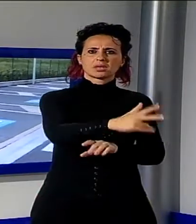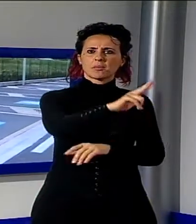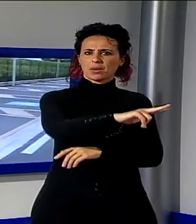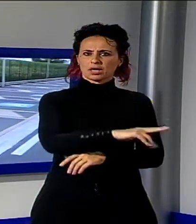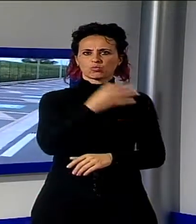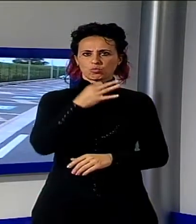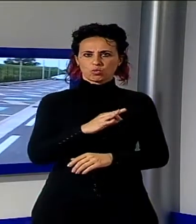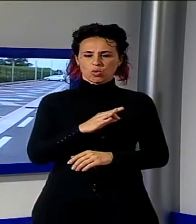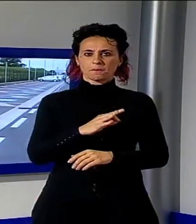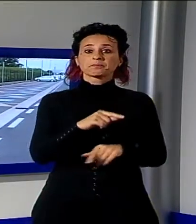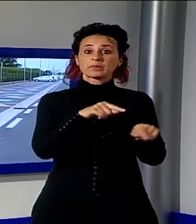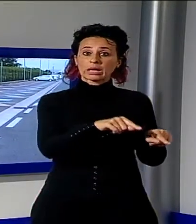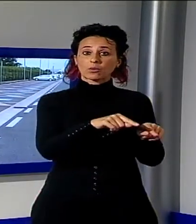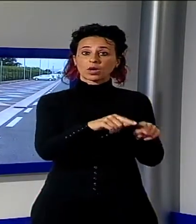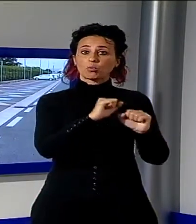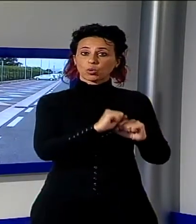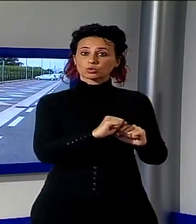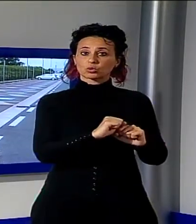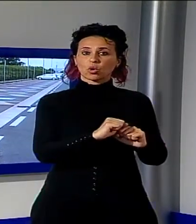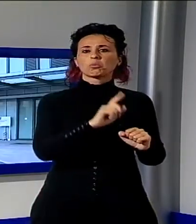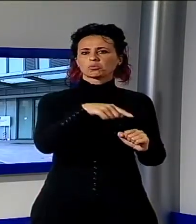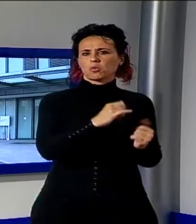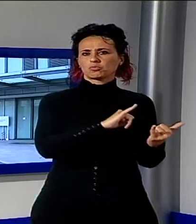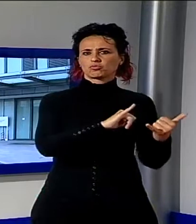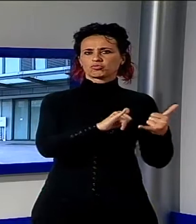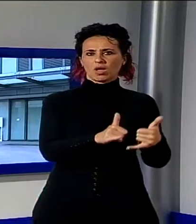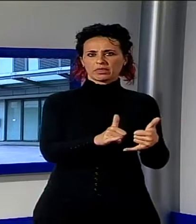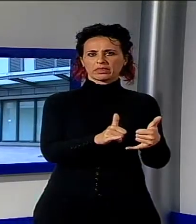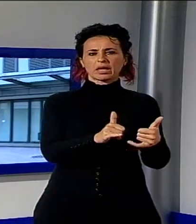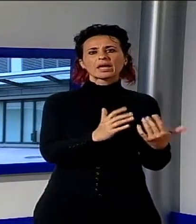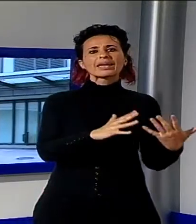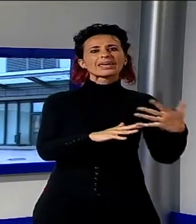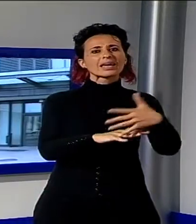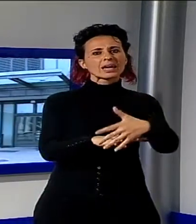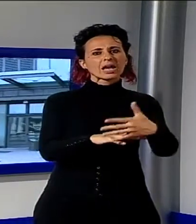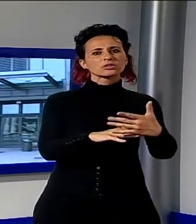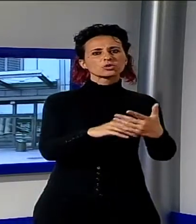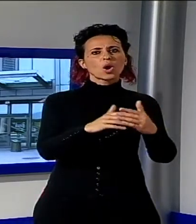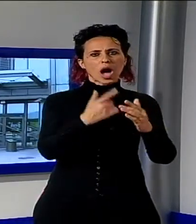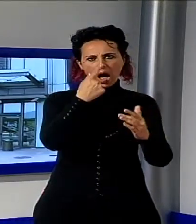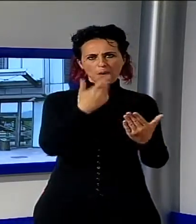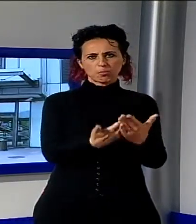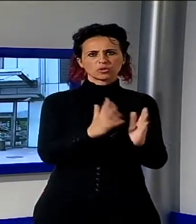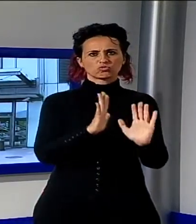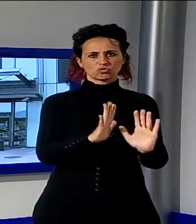scendere dalla vettura la persona disabile direttamente ad un ingresso laterale dell'ospedale, tra l'altro dotato di tettoia.